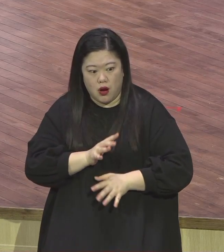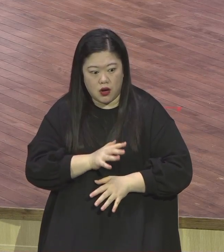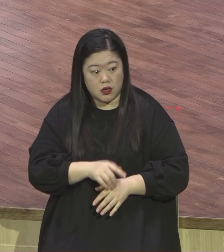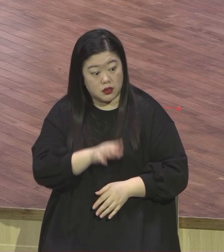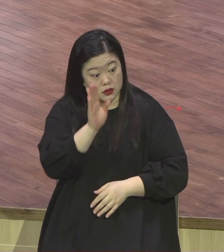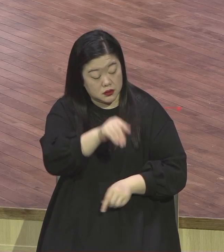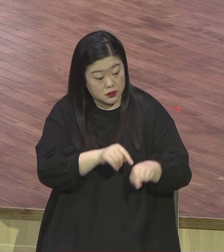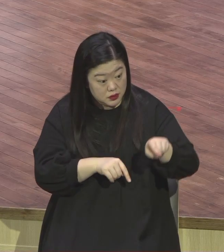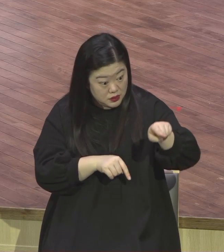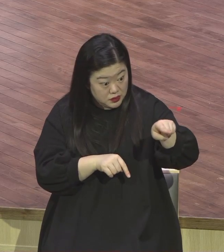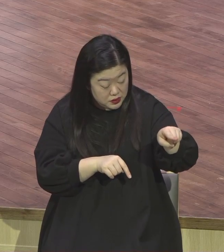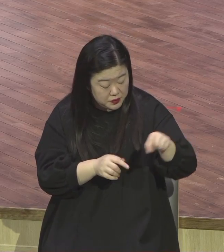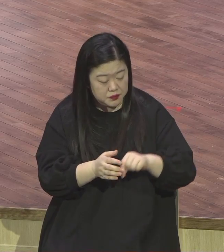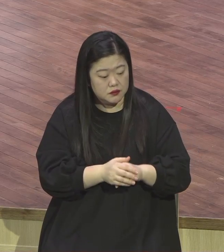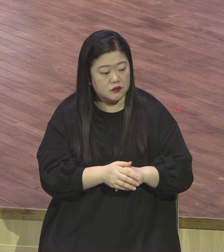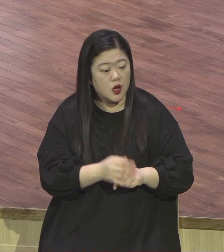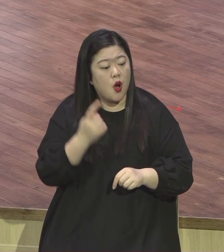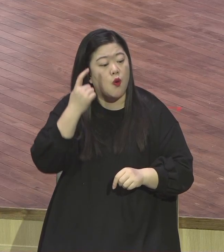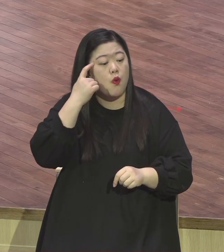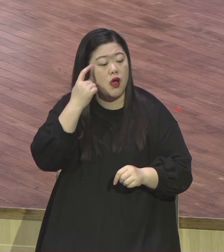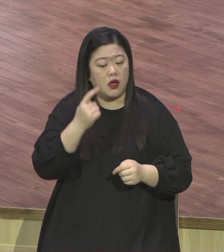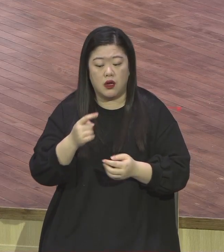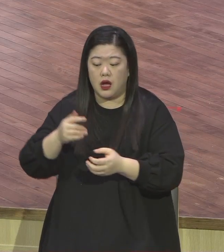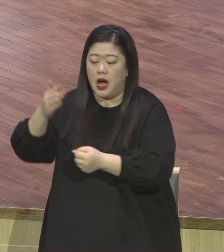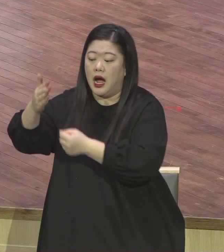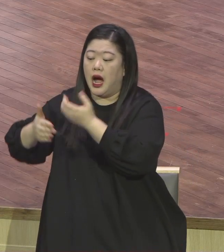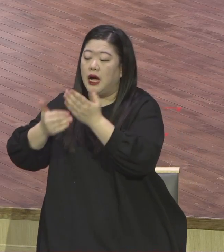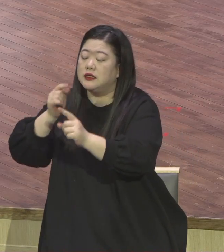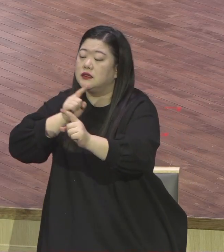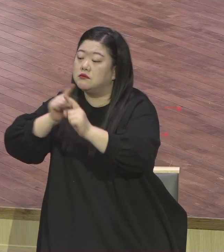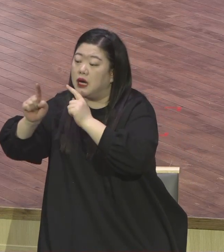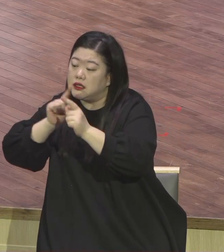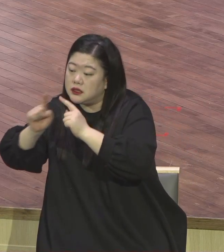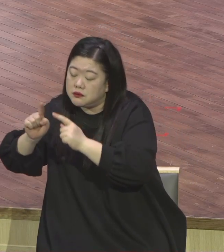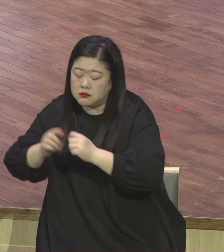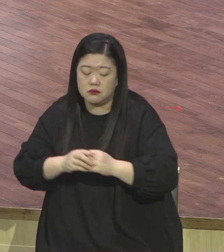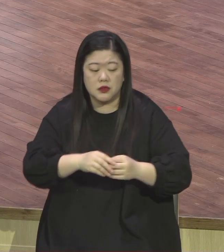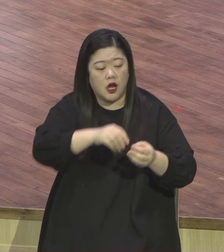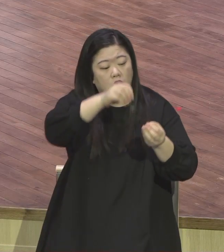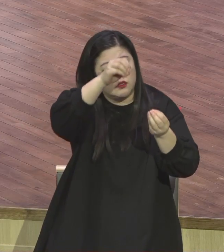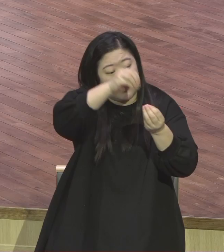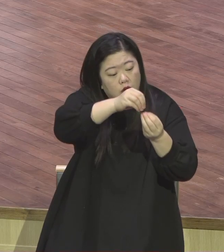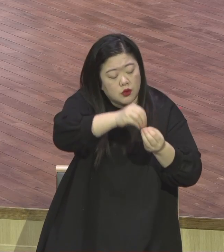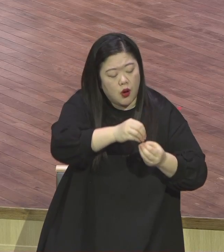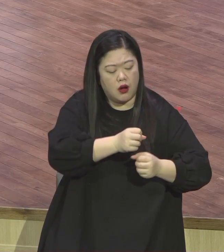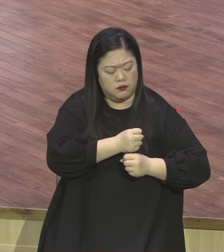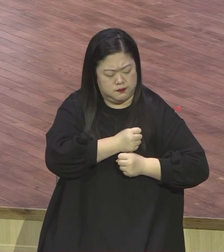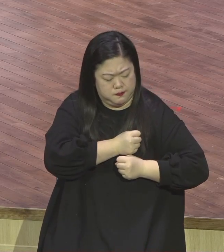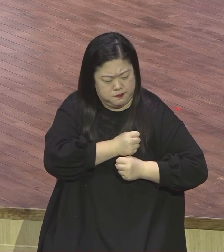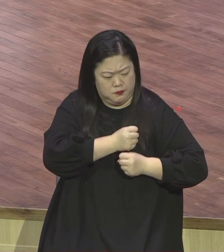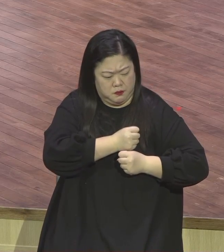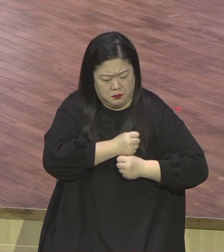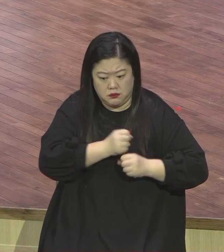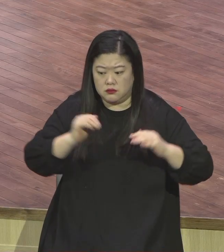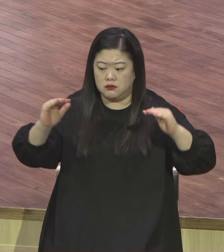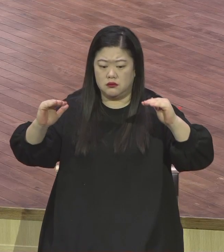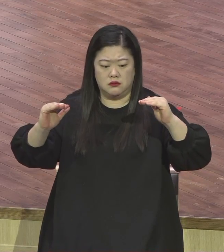하나님 말씀보다 너희 조상들이 만든 인간의 전통을 더 우선시